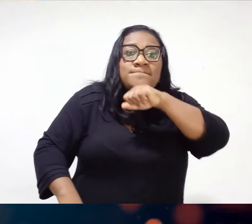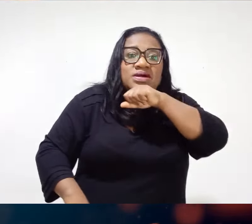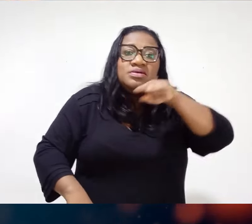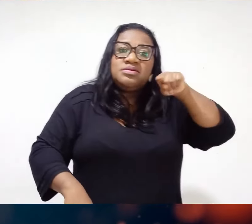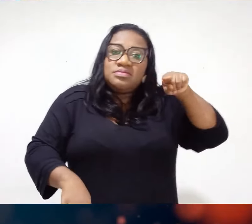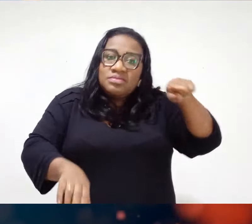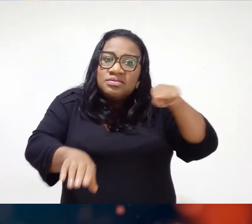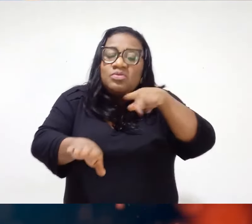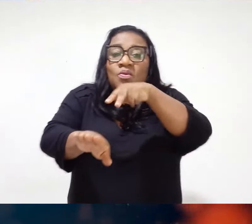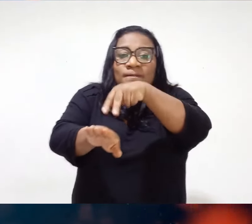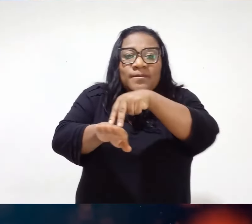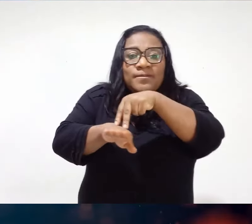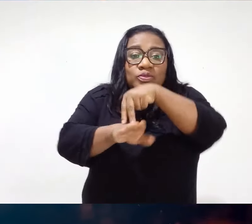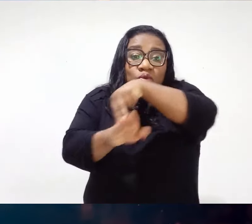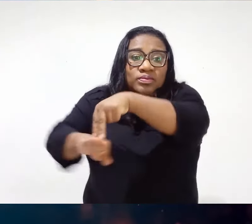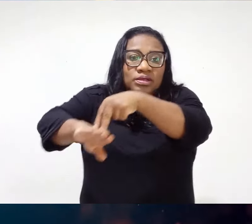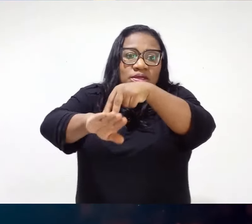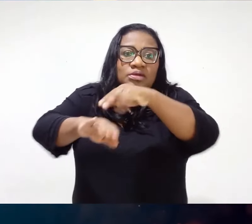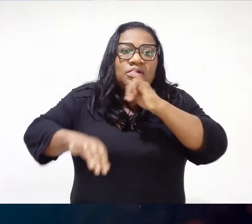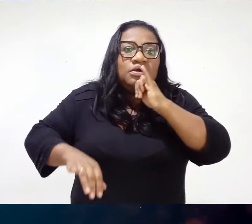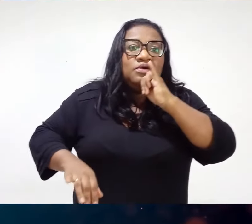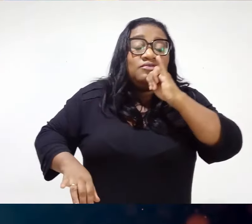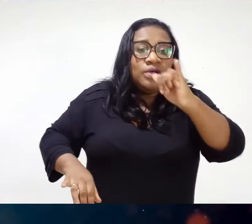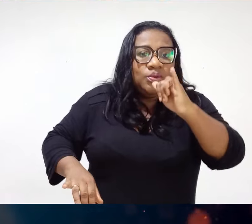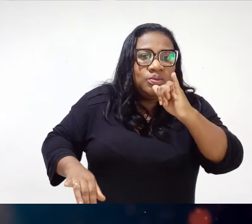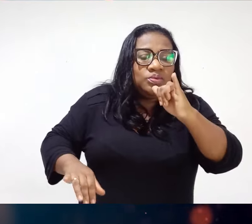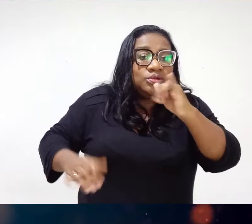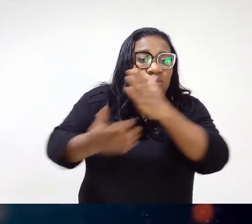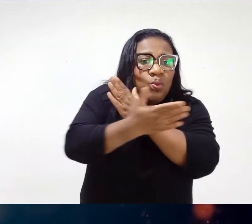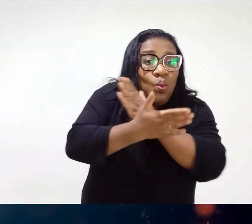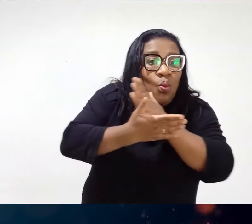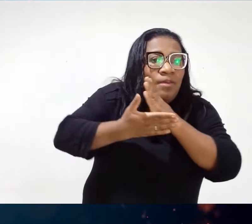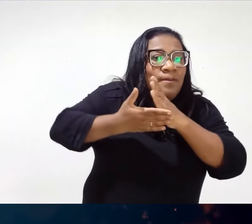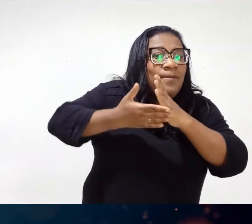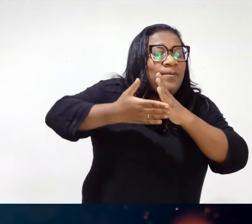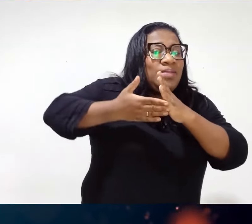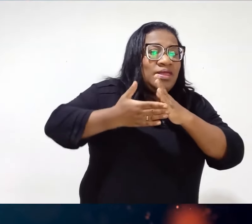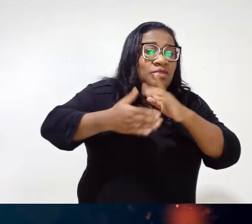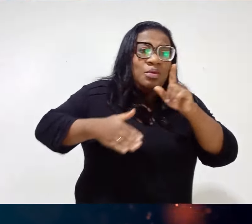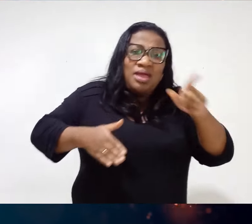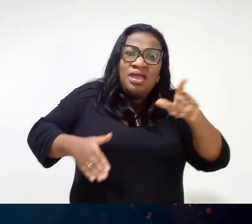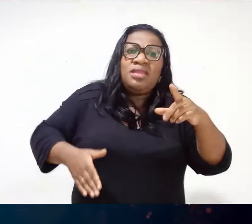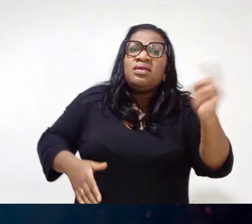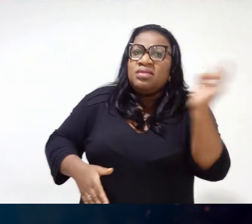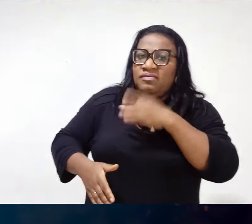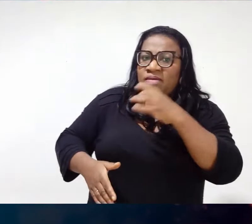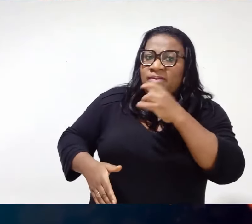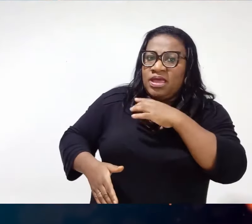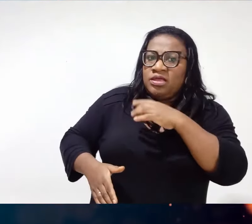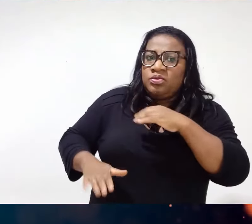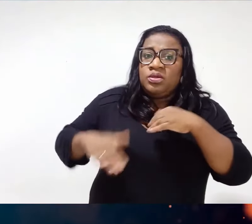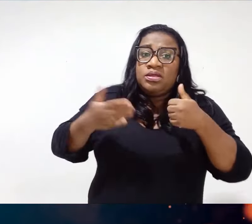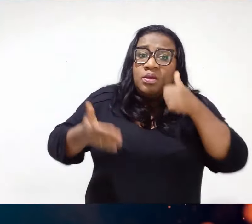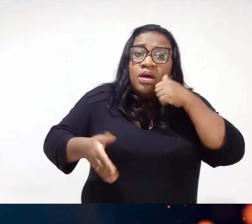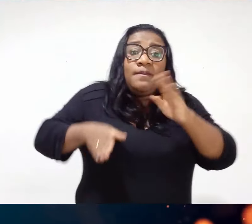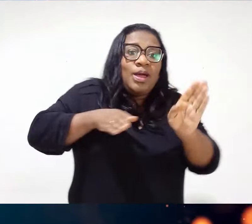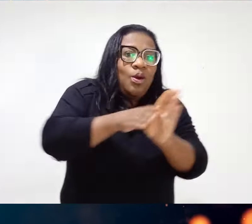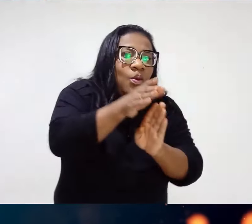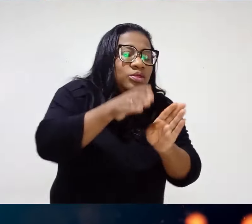surfista Contou Que no início da carreira do filho Quando ele sentiu medo Ela o animou dizendo